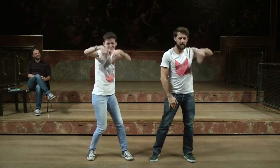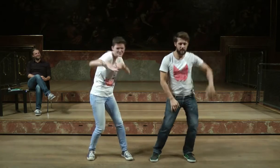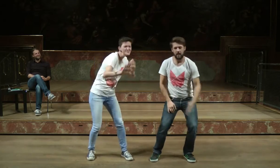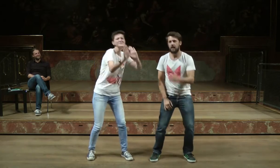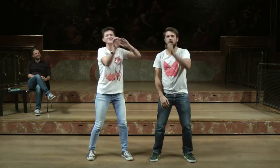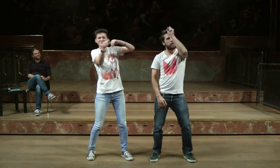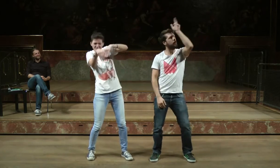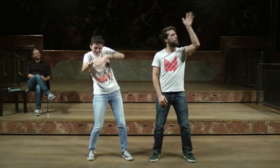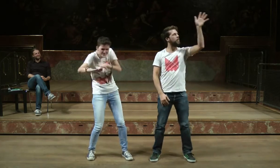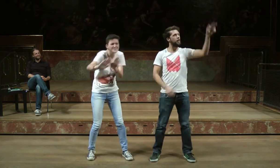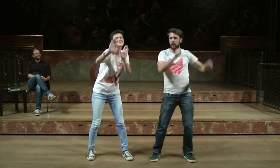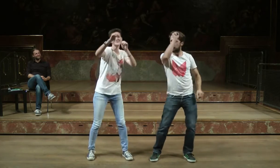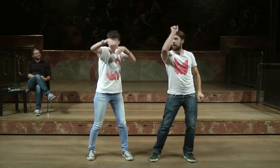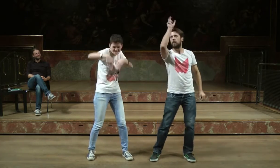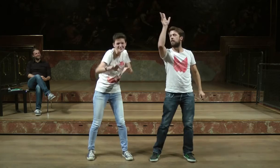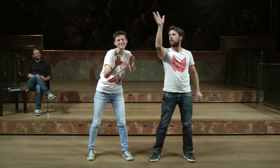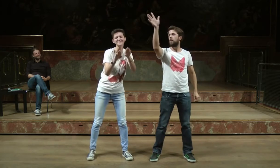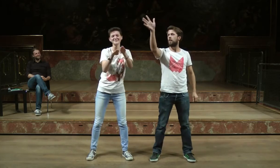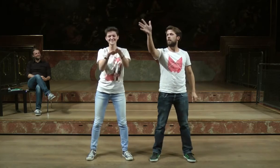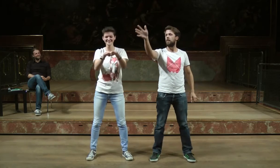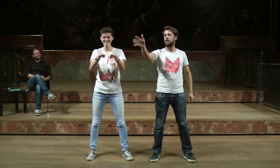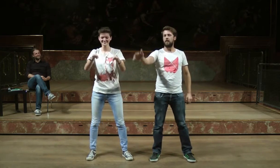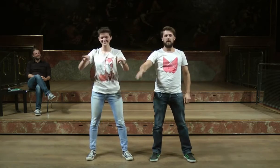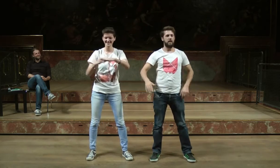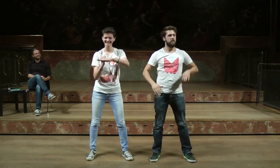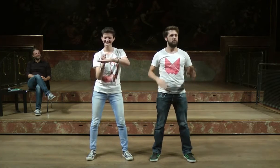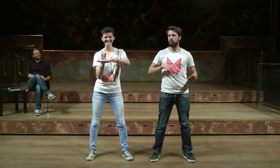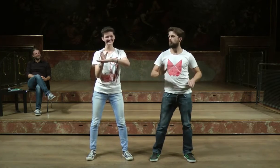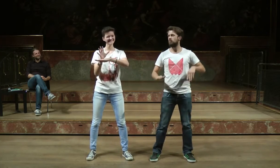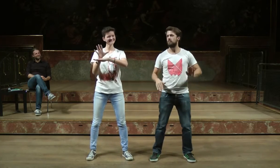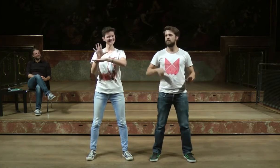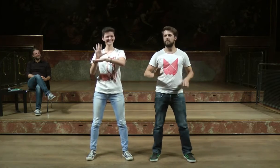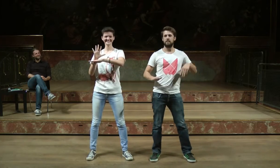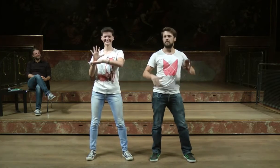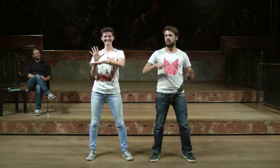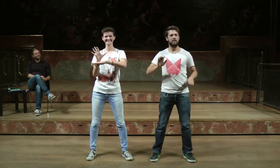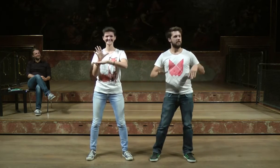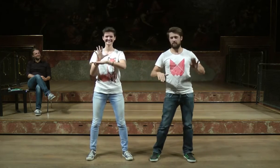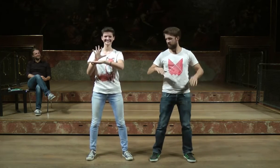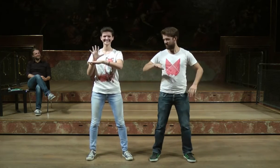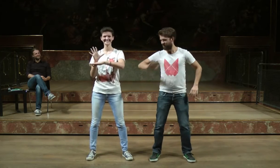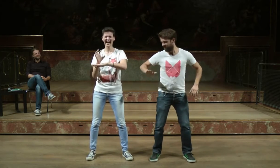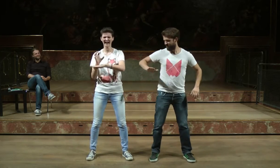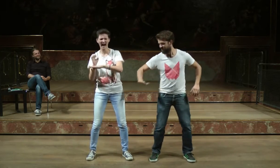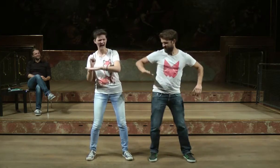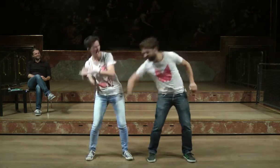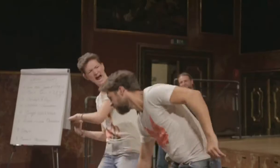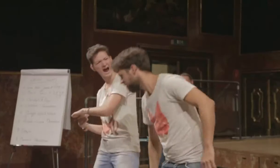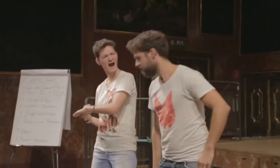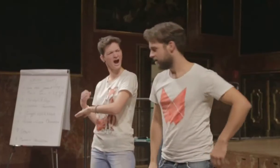hin und her, das Meer so hoch, die Wellen so hoch. Siehe da ein Wal, das Maul so groß überflutet vom Meer, ein tiefes Einatmen,